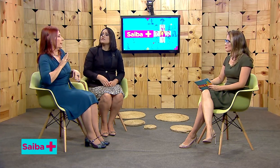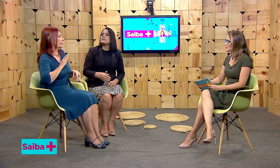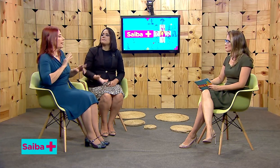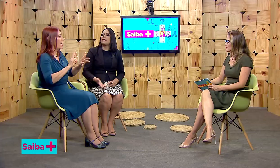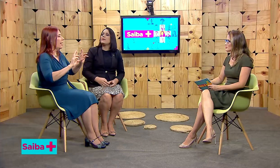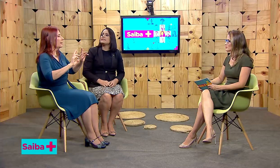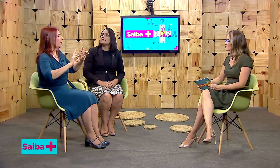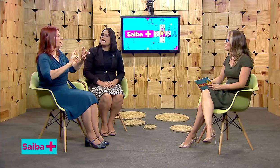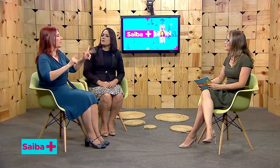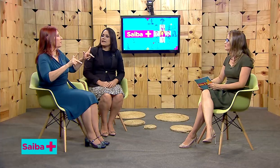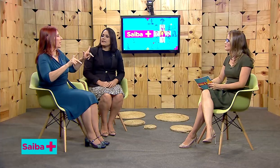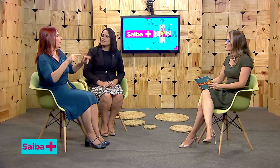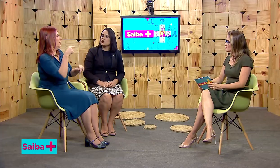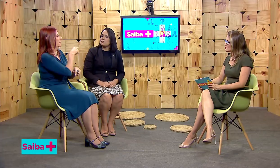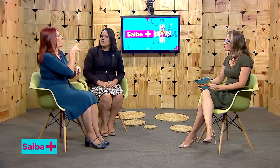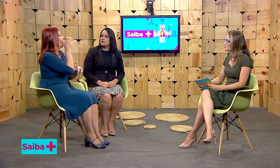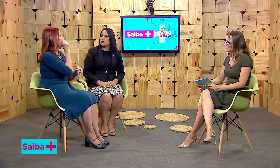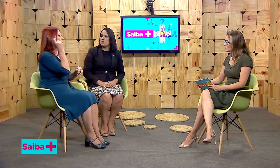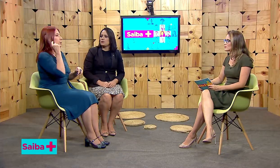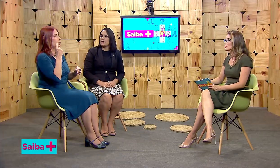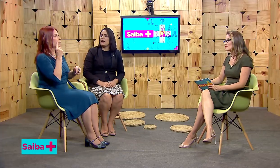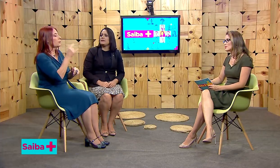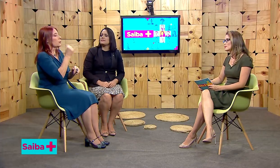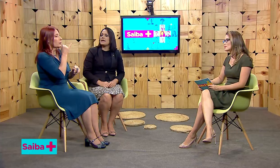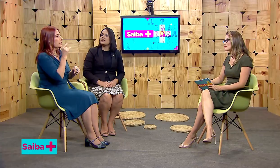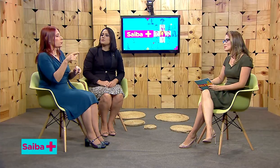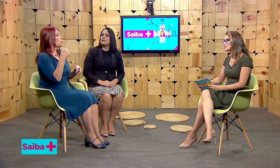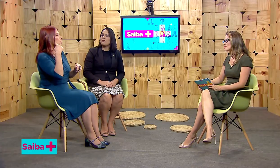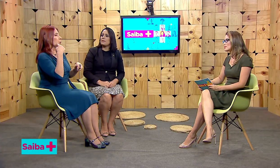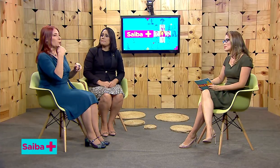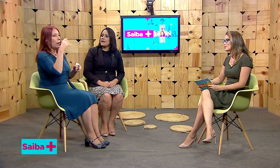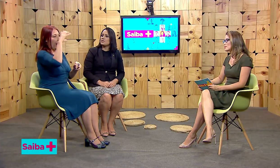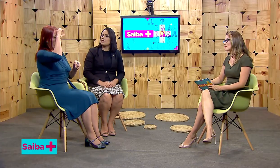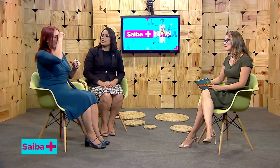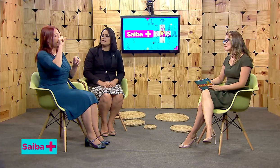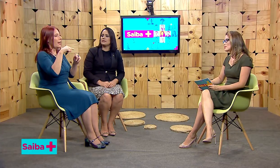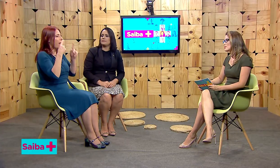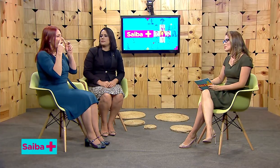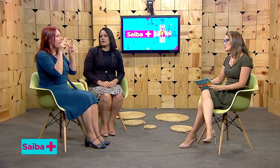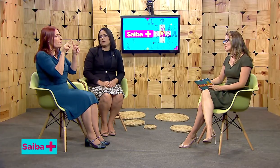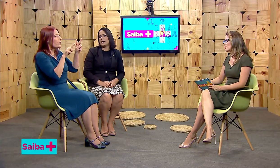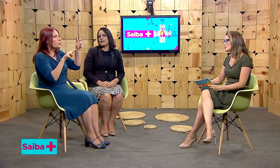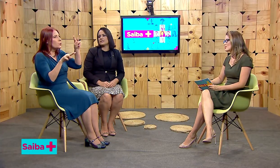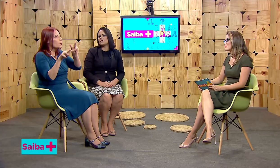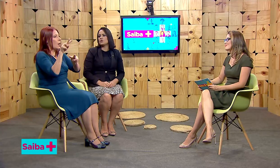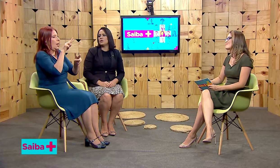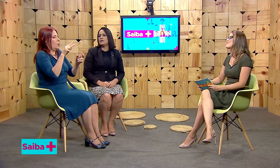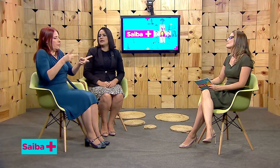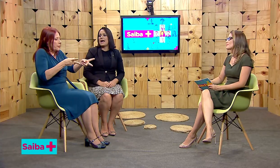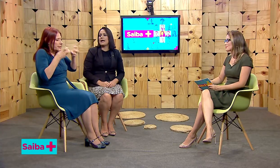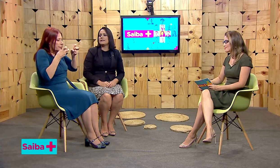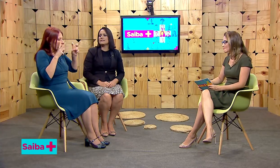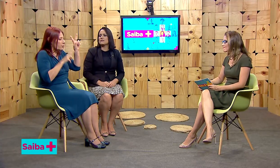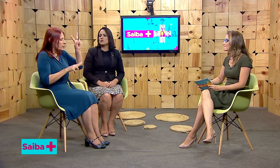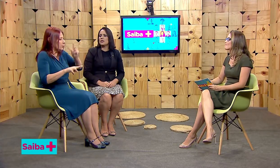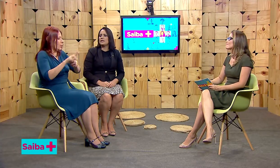Para eu ensinar uma criança ouvinte o português, é de uma forma bem distinta que uma criança surda. A criança surda,